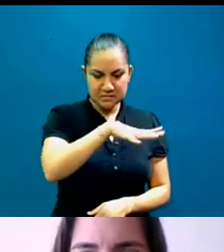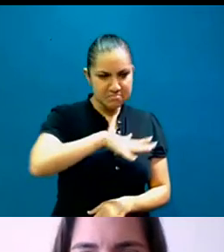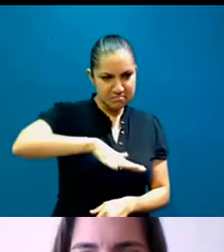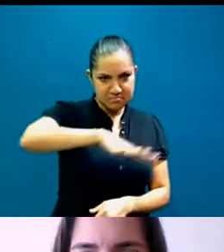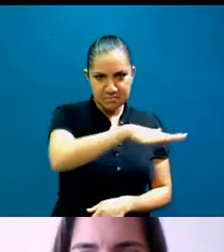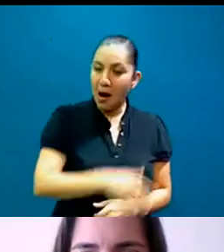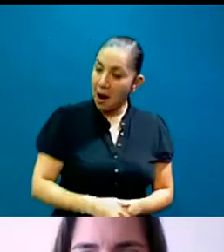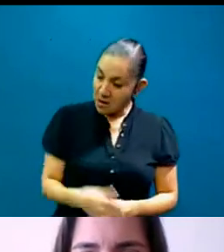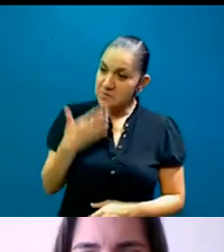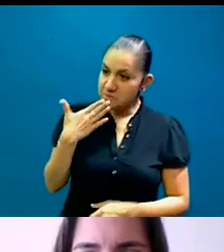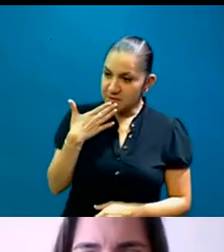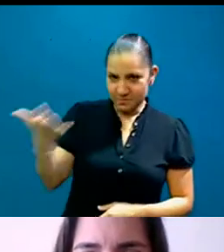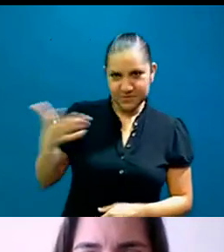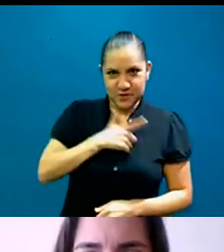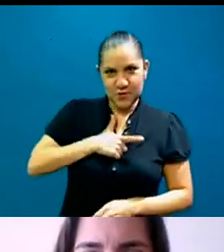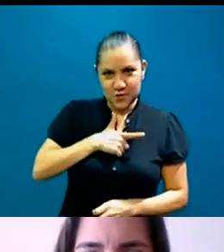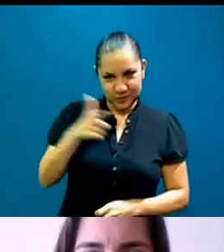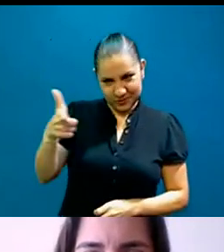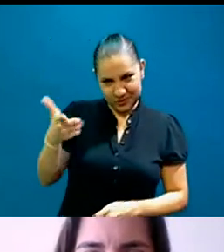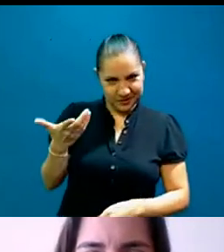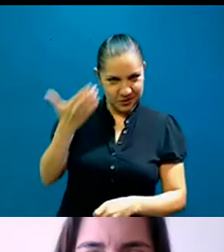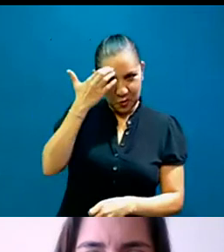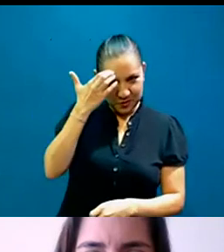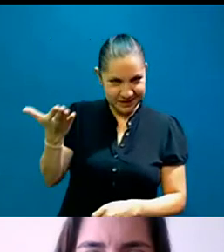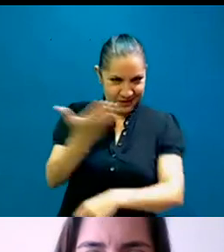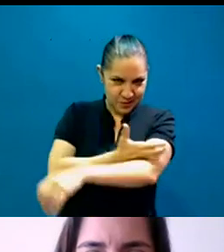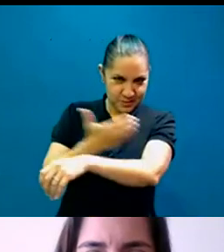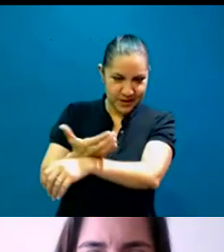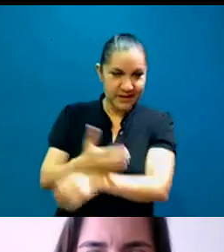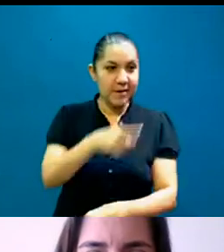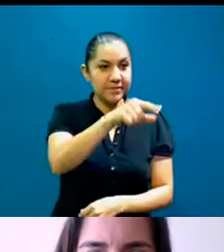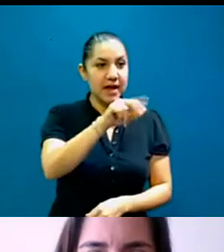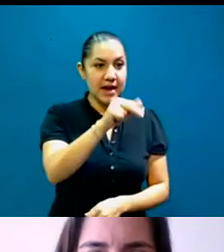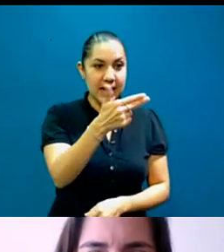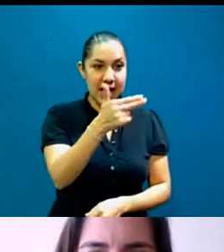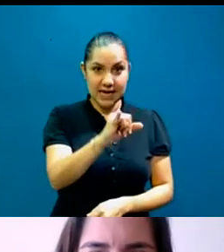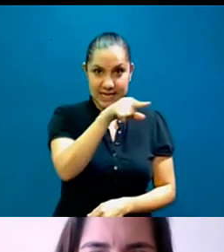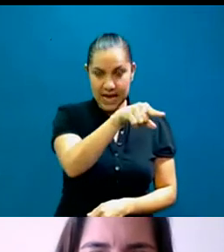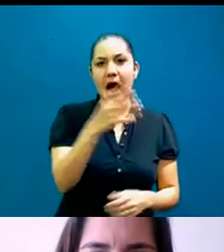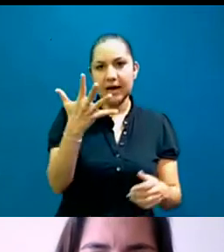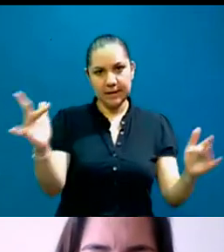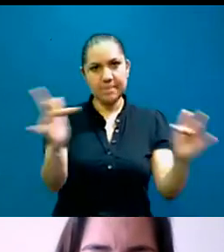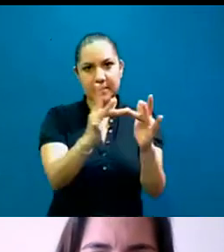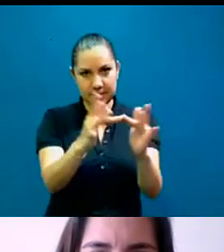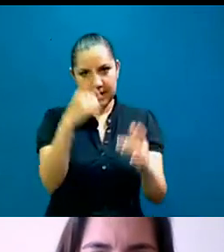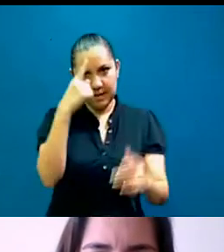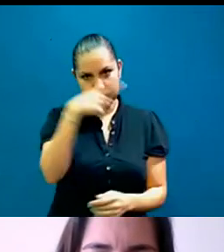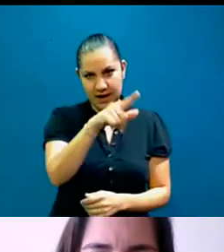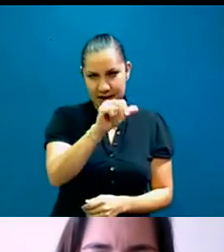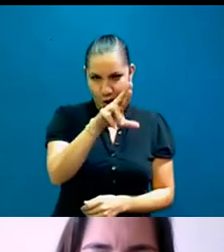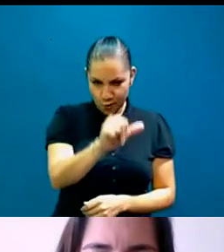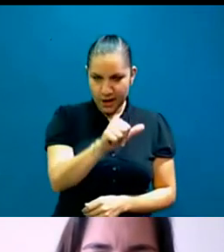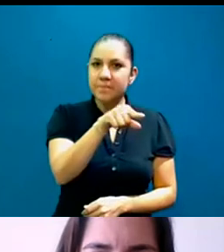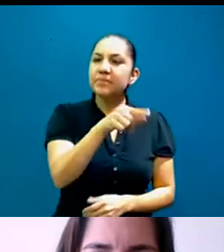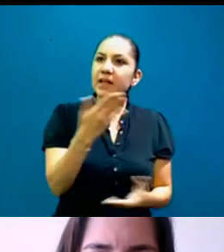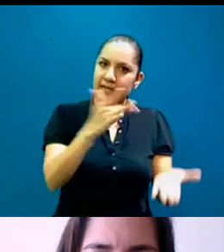buenísimo, pues, qué gusto que seas por acá, colega. Gracias. Este, Anaí, que nos hizo el favor de conectarnos con Laura, muy amable de su parte. Gracias, y